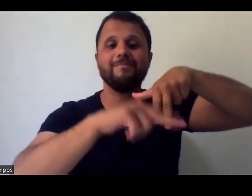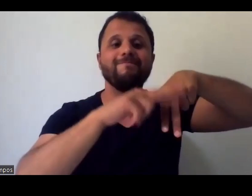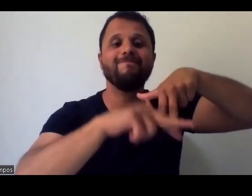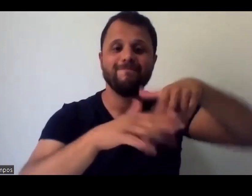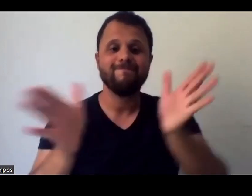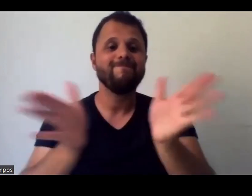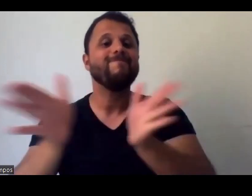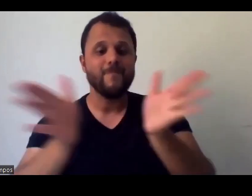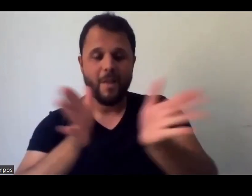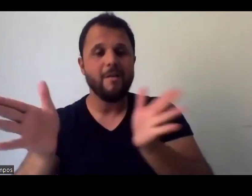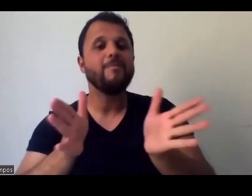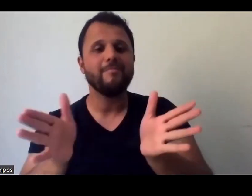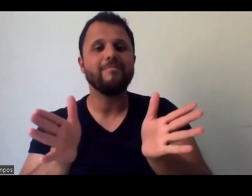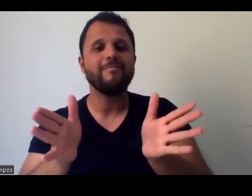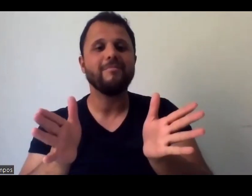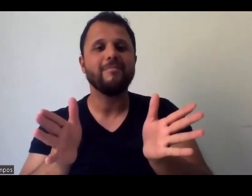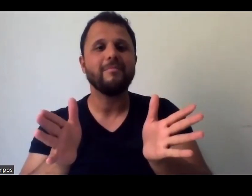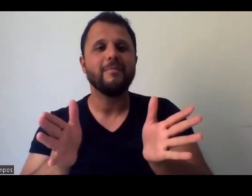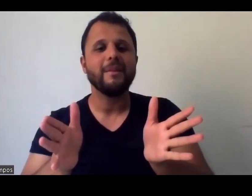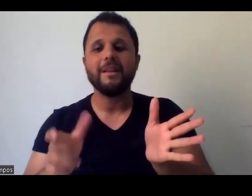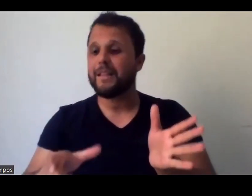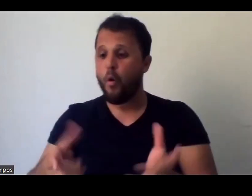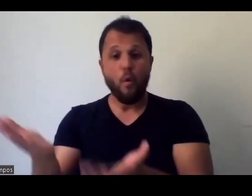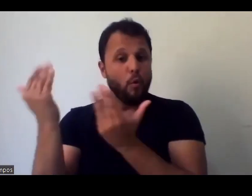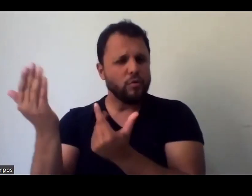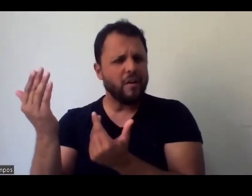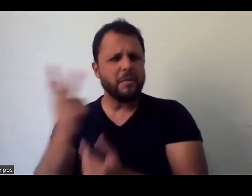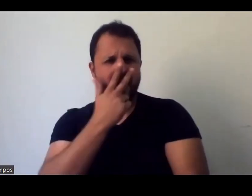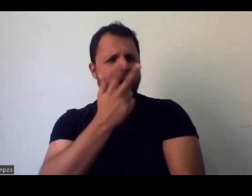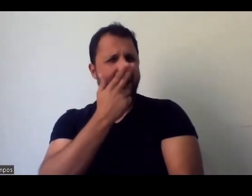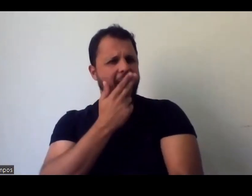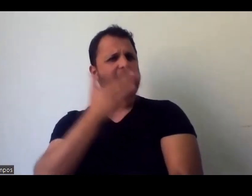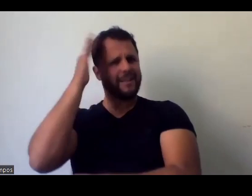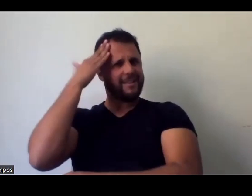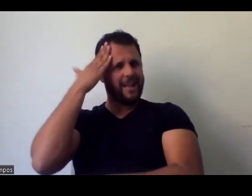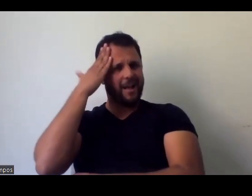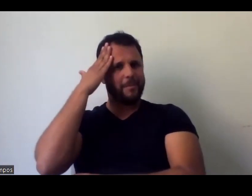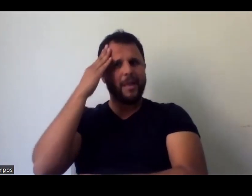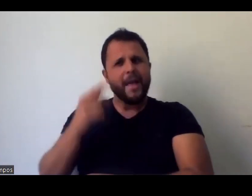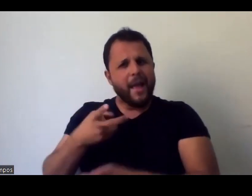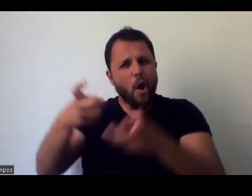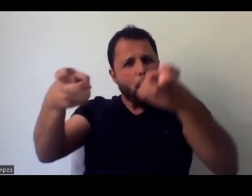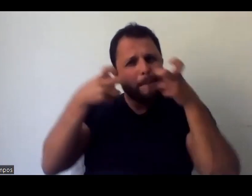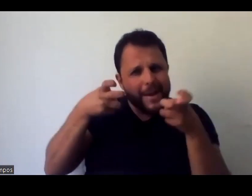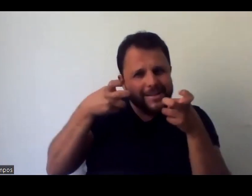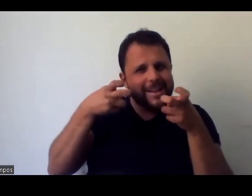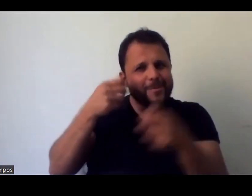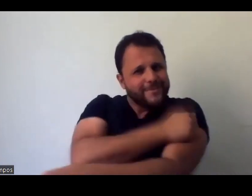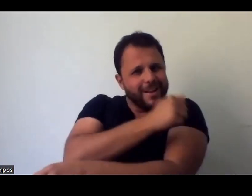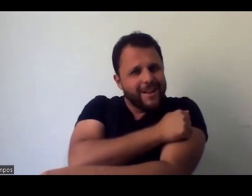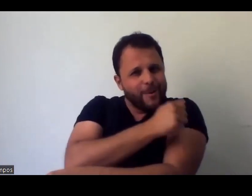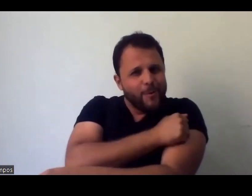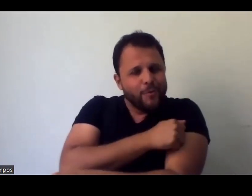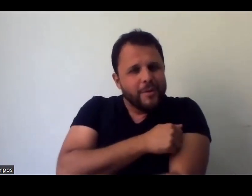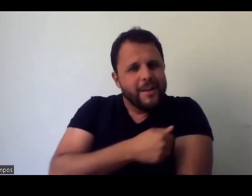deficiência, então, essa galera está antenada, né, eu vejo meus alunos, meus orientantes mais jovens, que já tem, né, muito mais